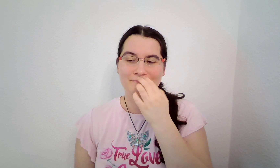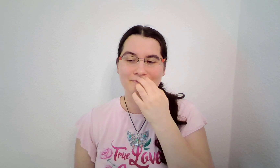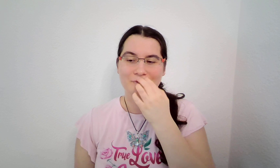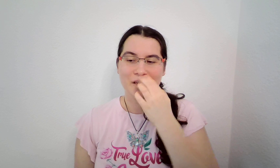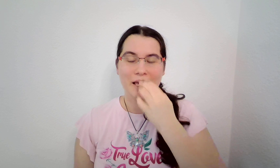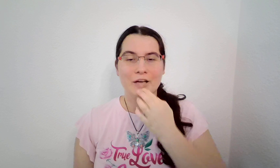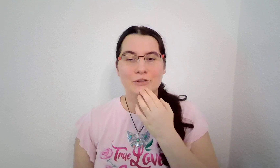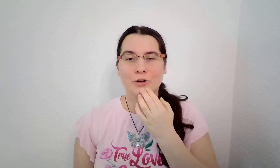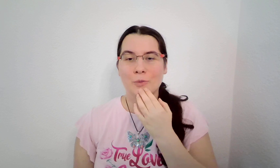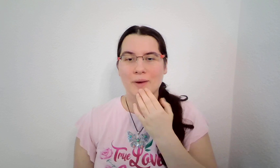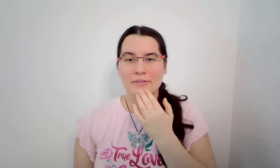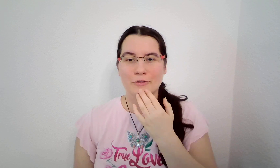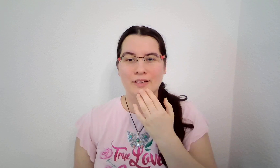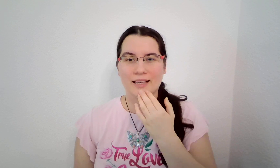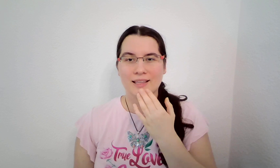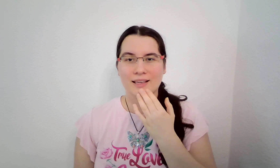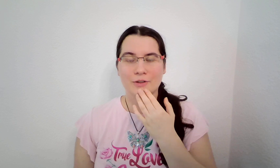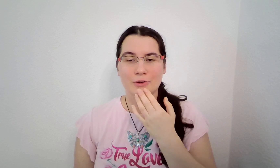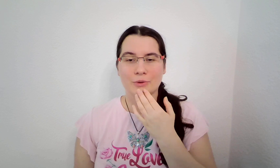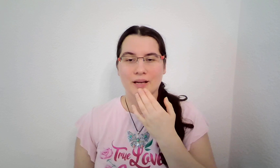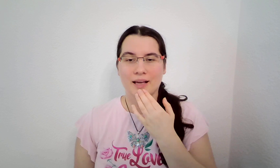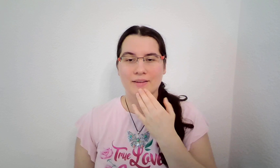dovoluji opravdu není jednoduché.